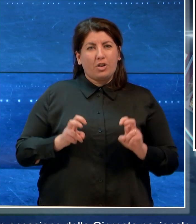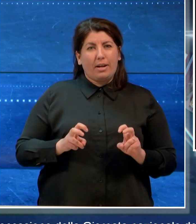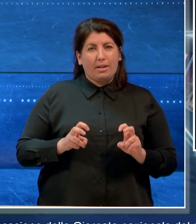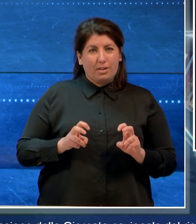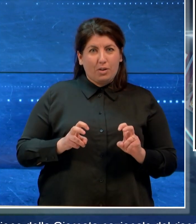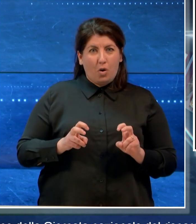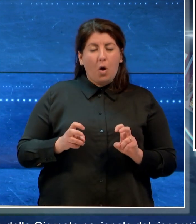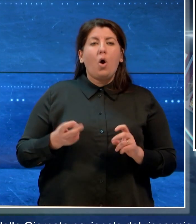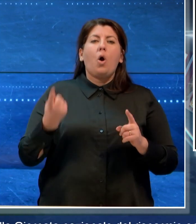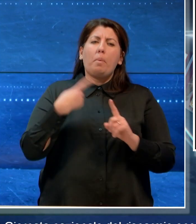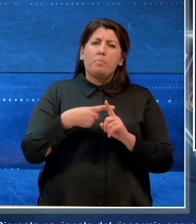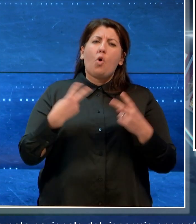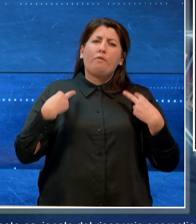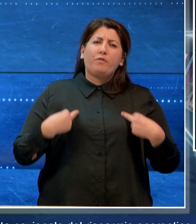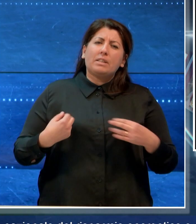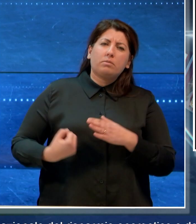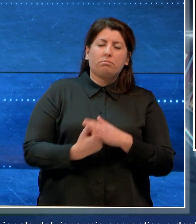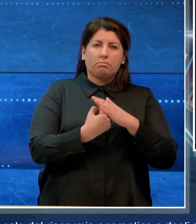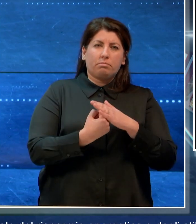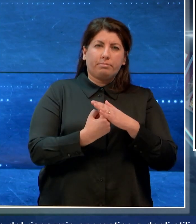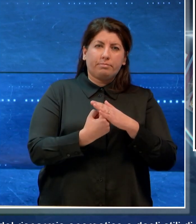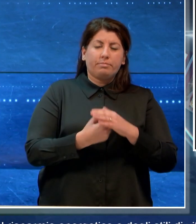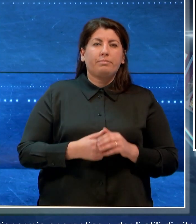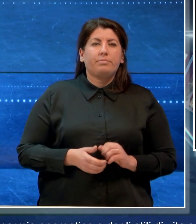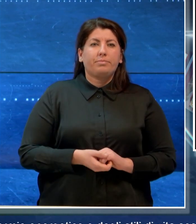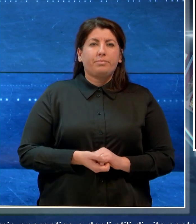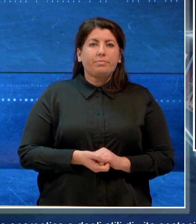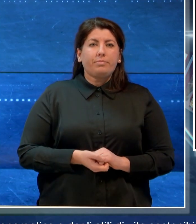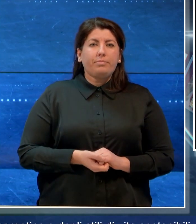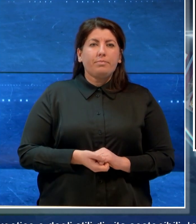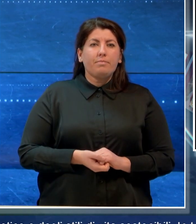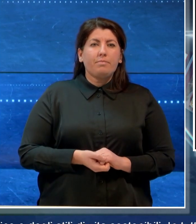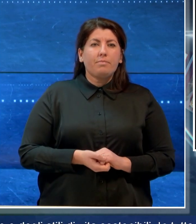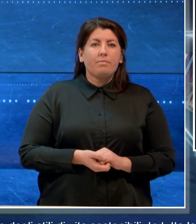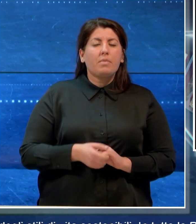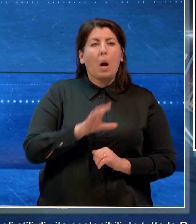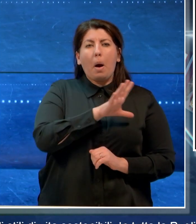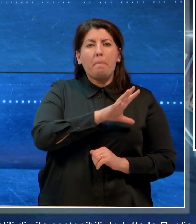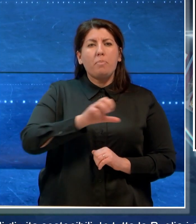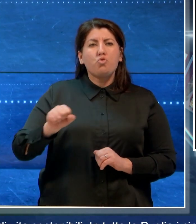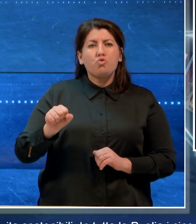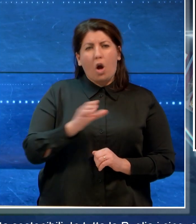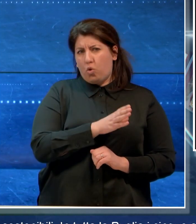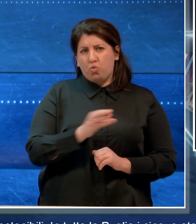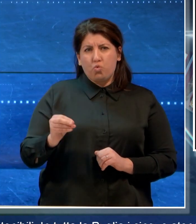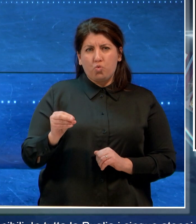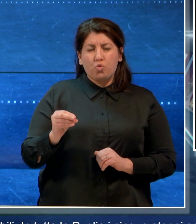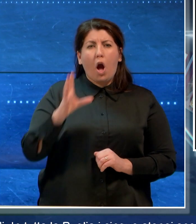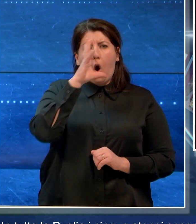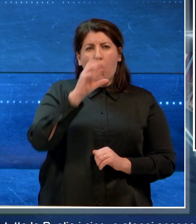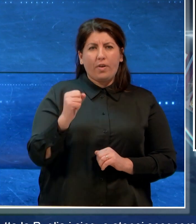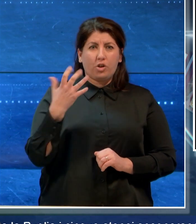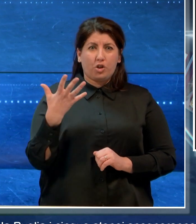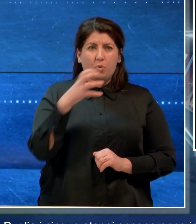Stili di Vita Sostenibili. In tutta la Puglia i cinque Atenei spegneranno in